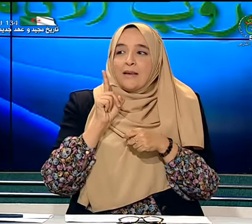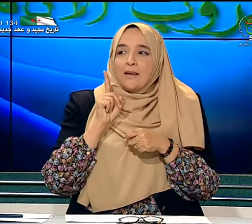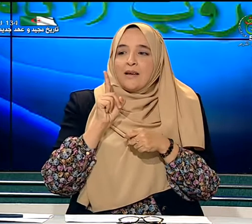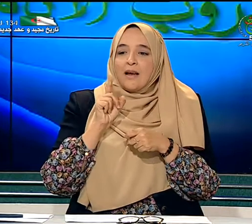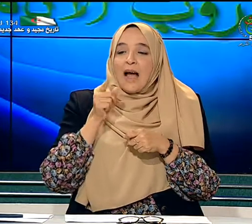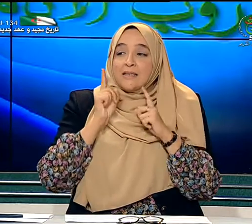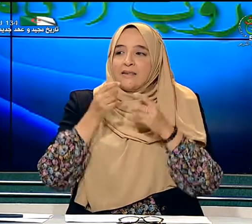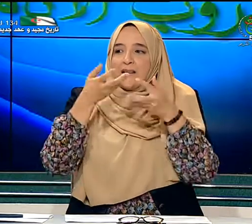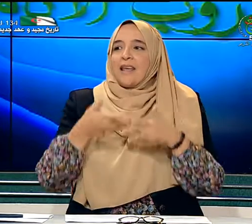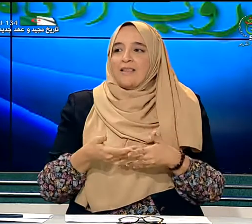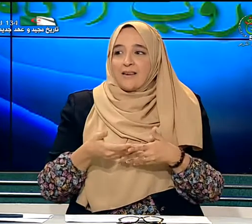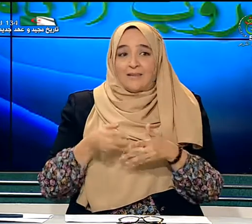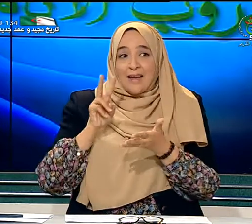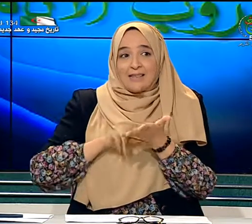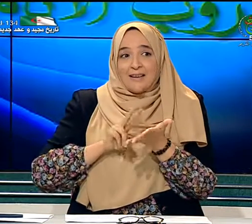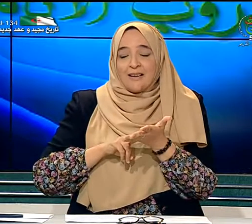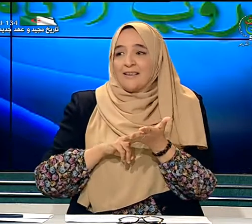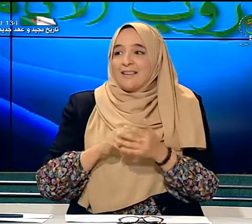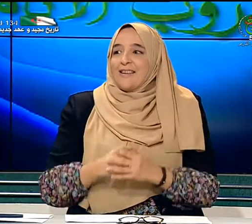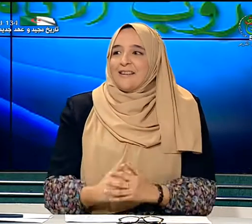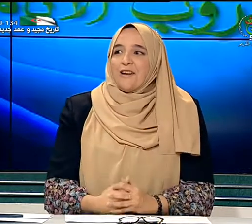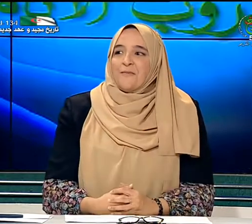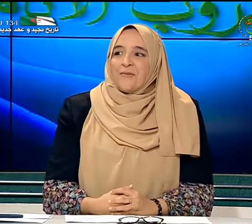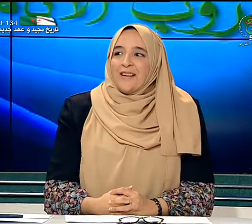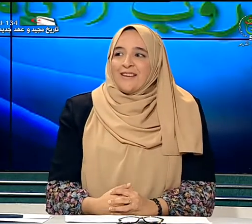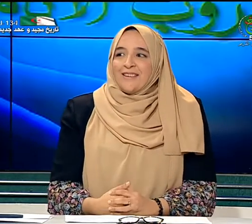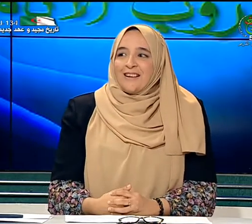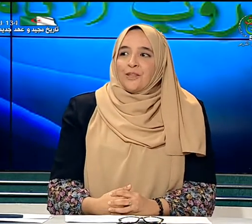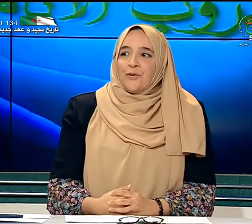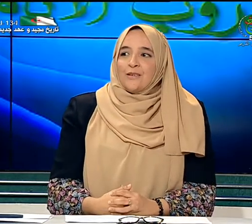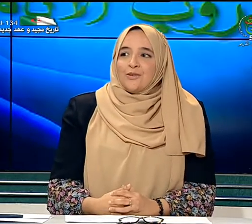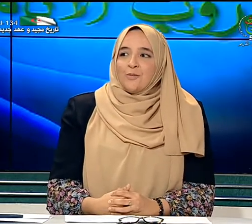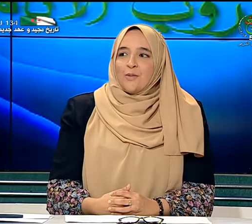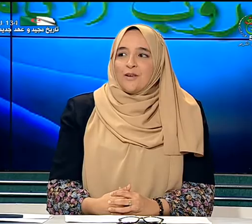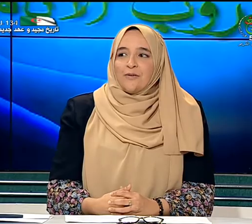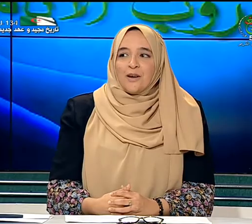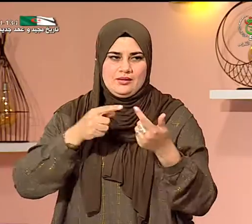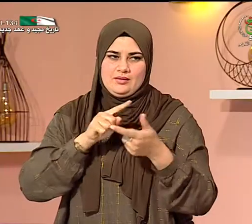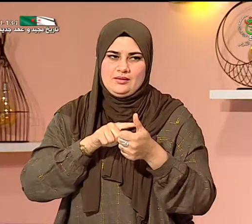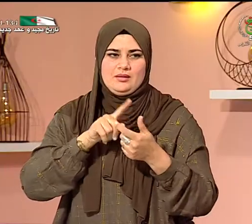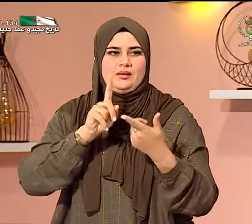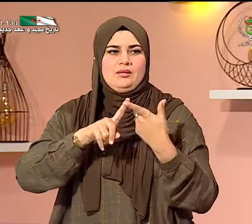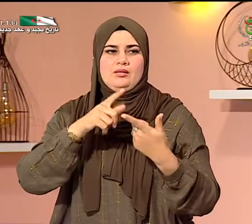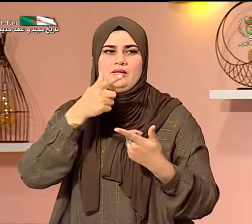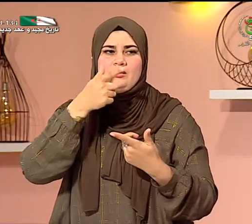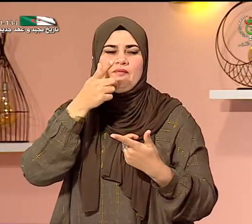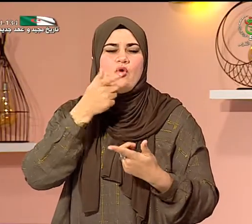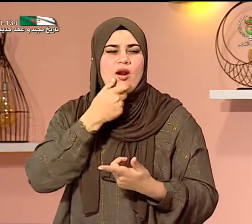خاصة الرياضيات هل صحيح؟ نعم الأطفال الصم يفهمون الأرقام بصورة